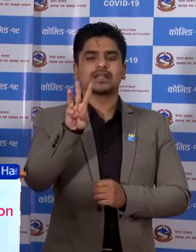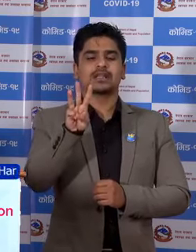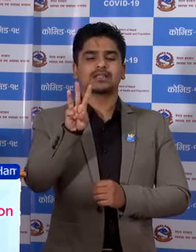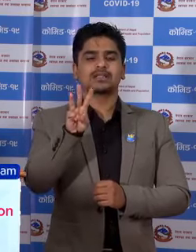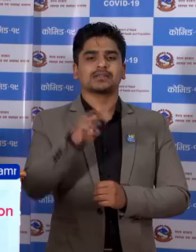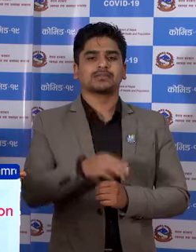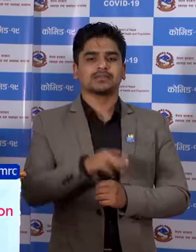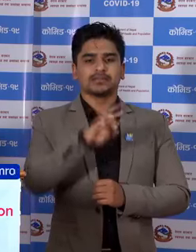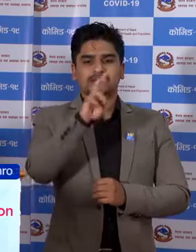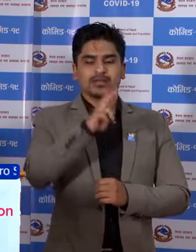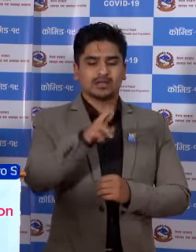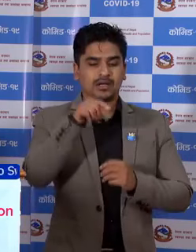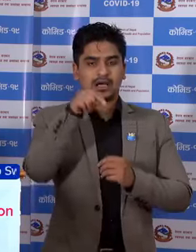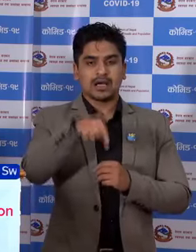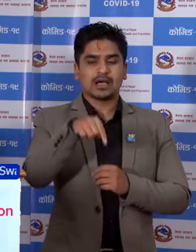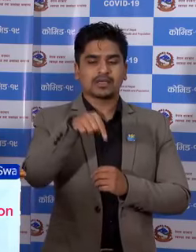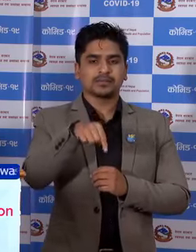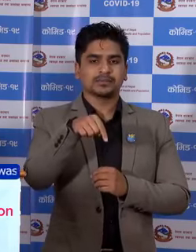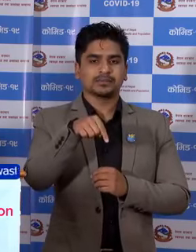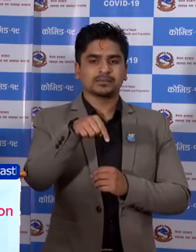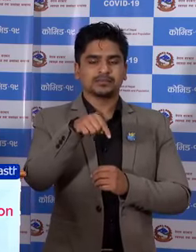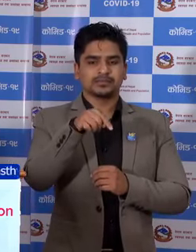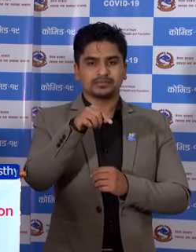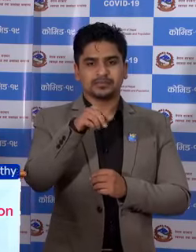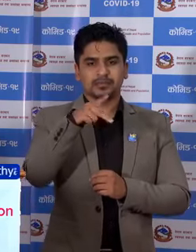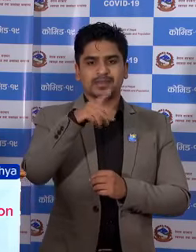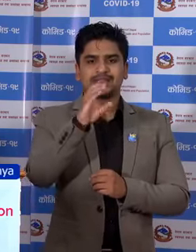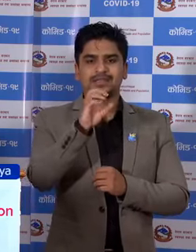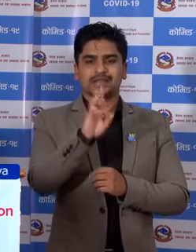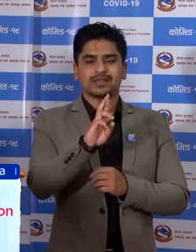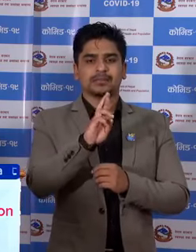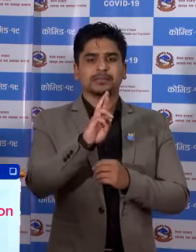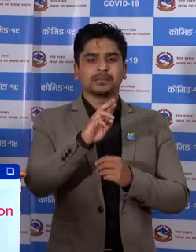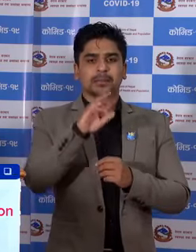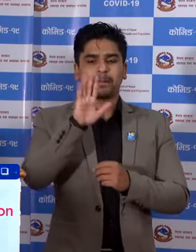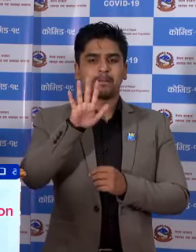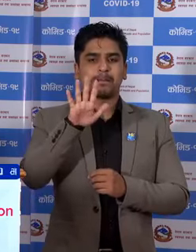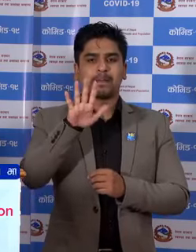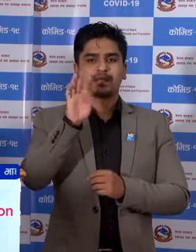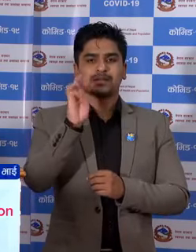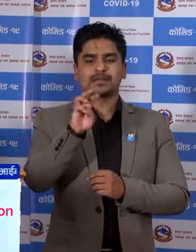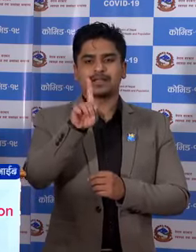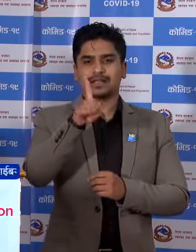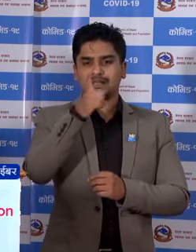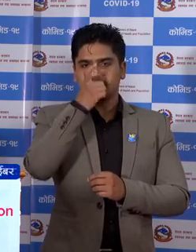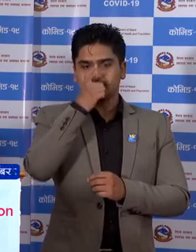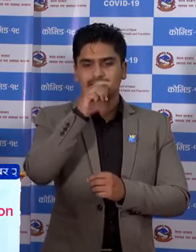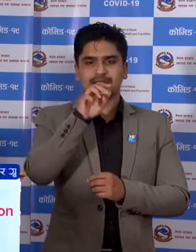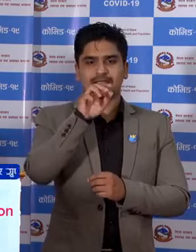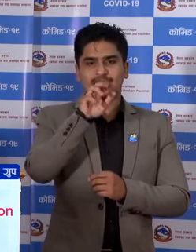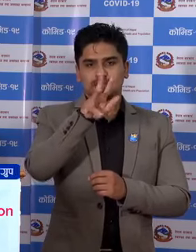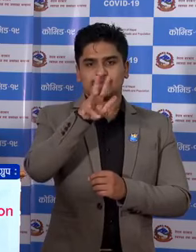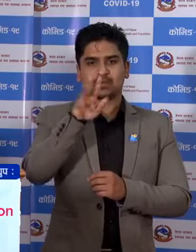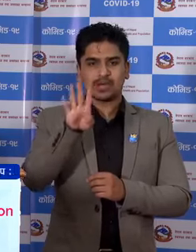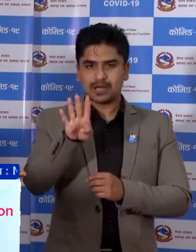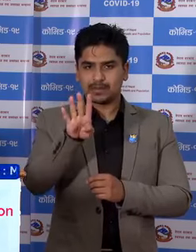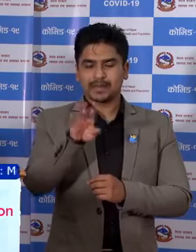रा आजको आटी पी सी आर पांच अजार एक साए चावरा नब्वे